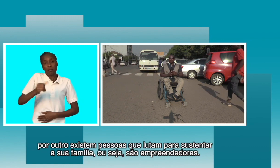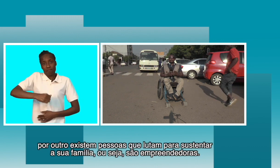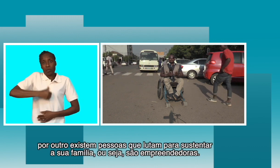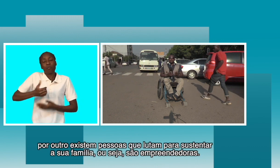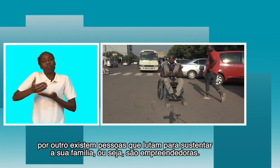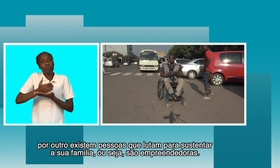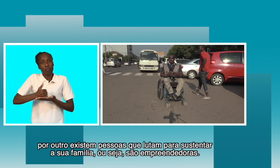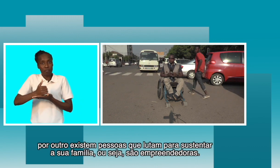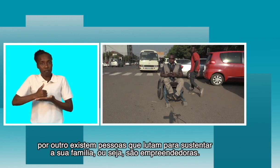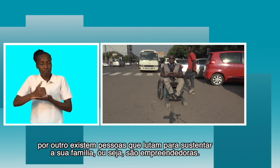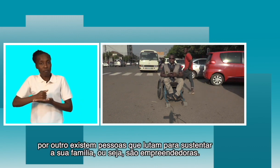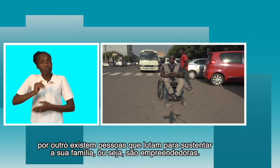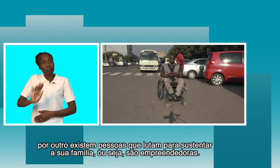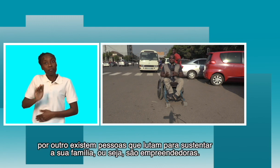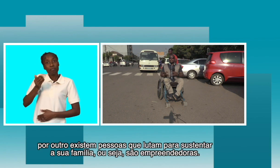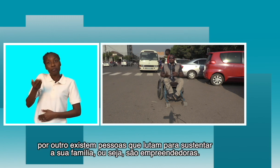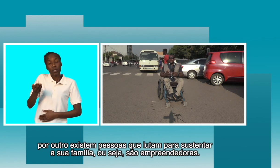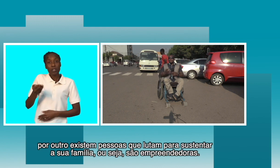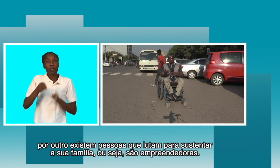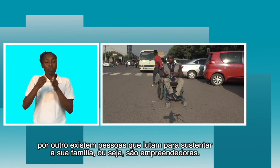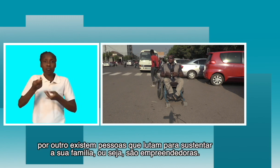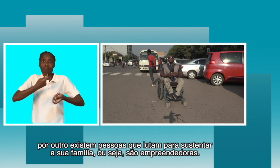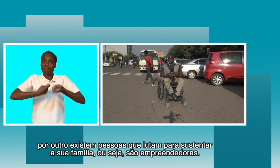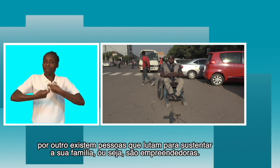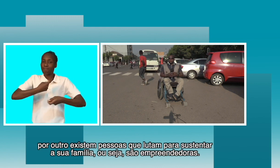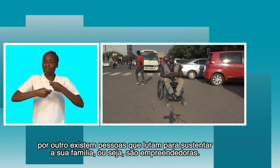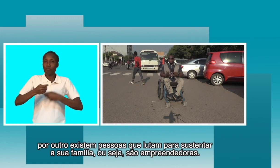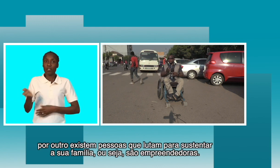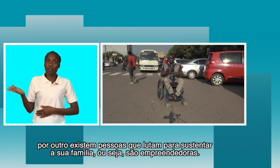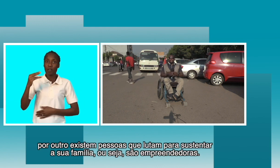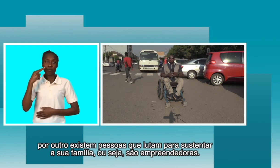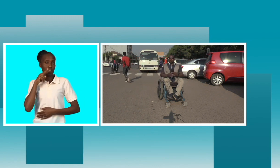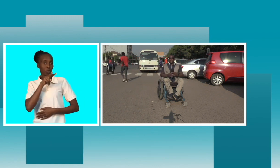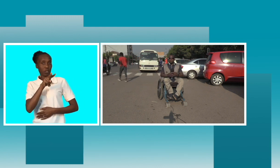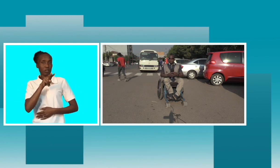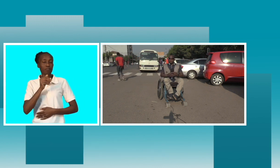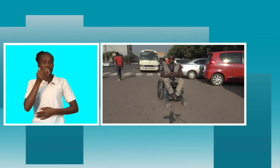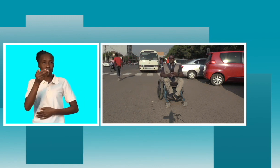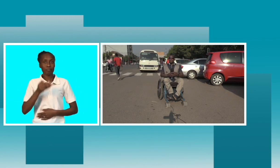para ter o seu autoassistente. Ou seja, são empreendedores. Então, vejam a seguir.